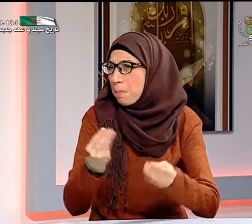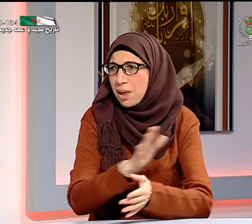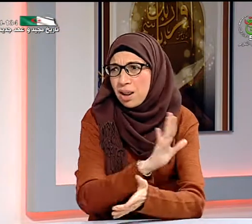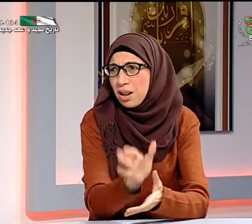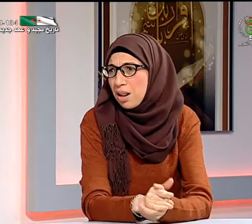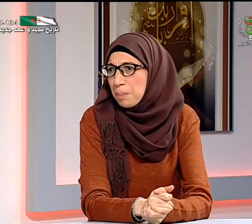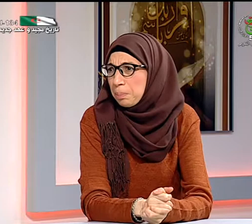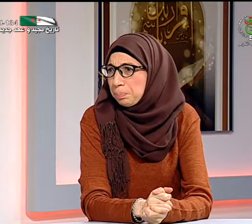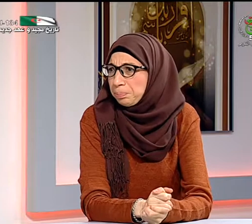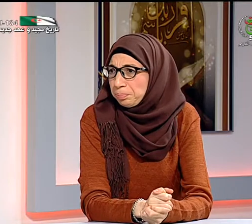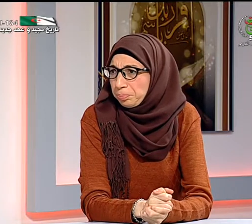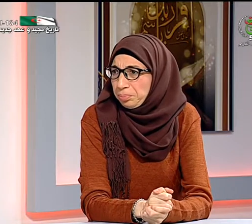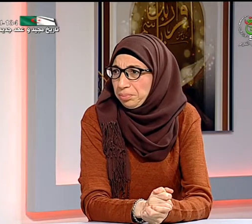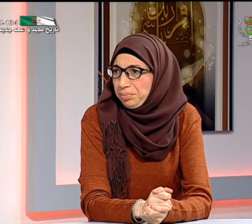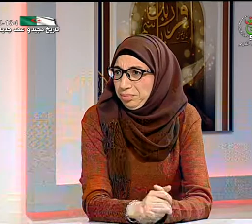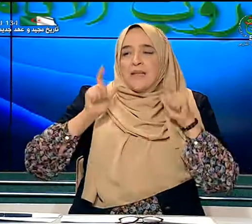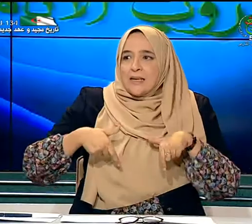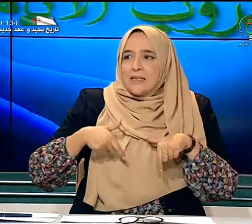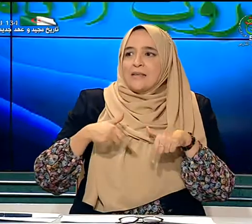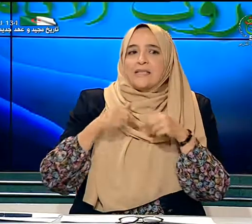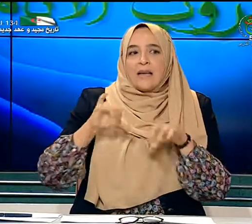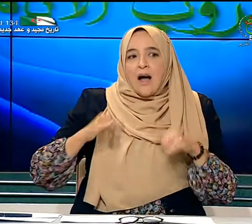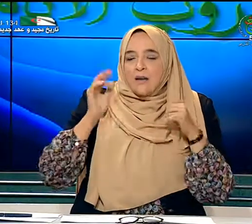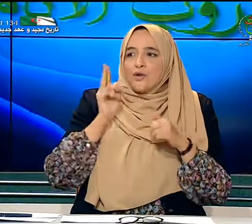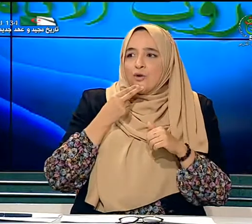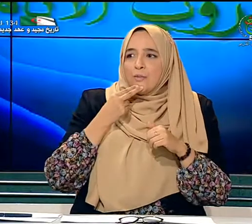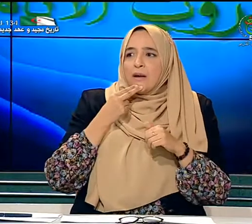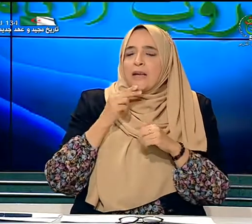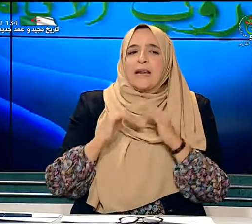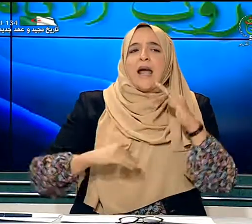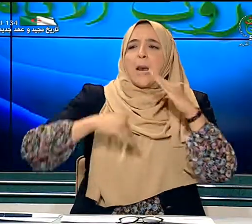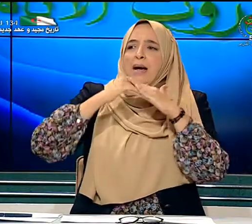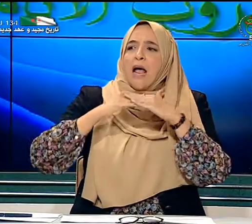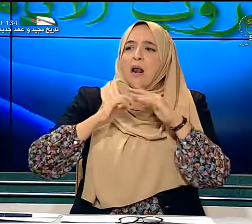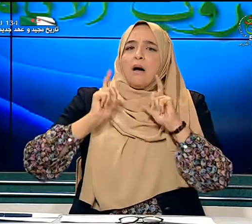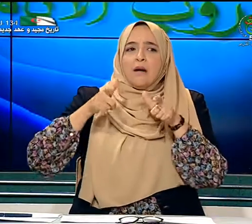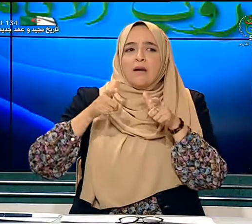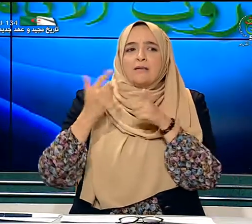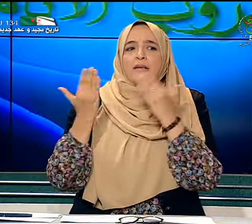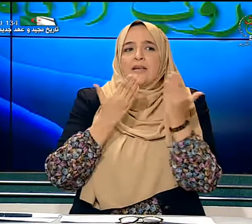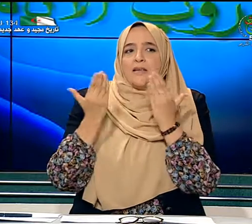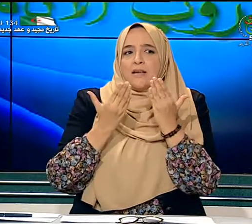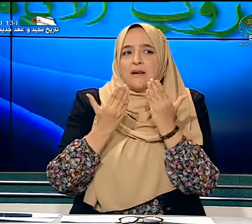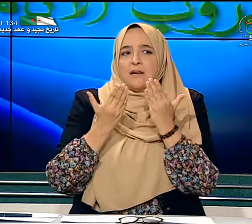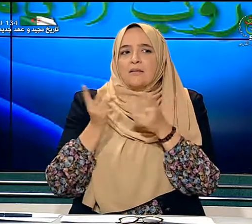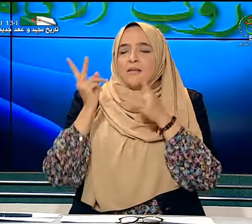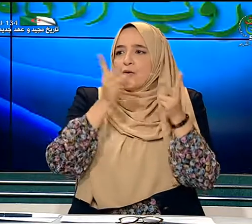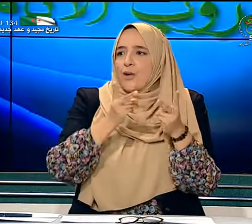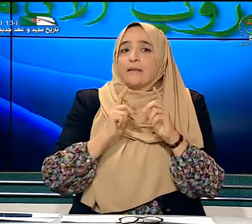سؤالي سؤالي المهم في مدرسة صغار الصم إلى أي مرحلة تدريسية تصلون هل